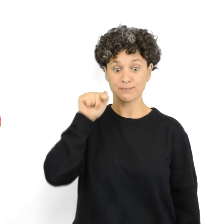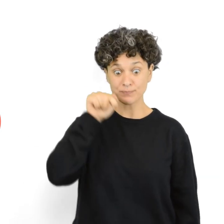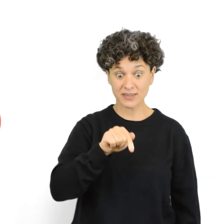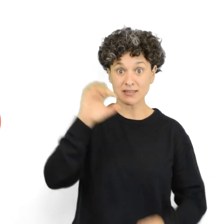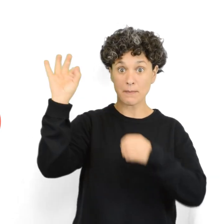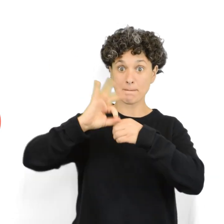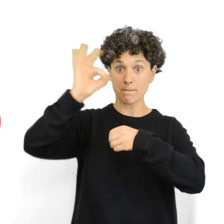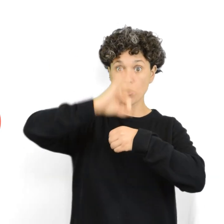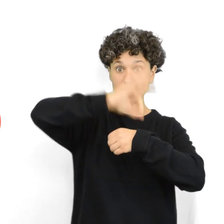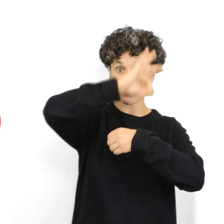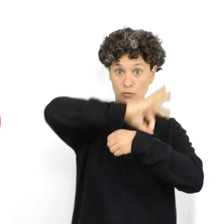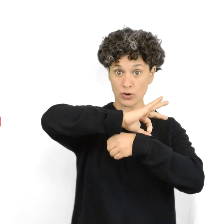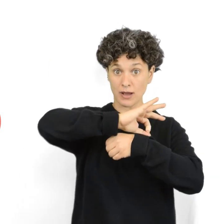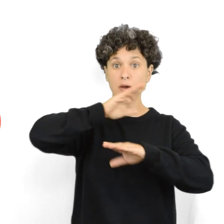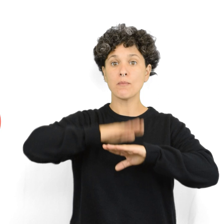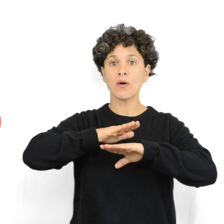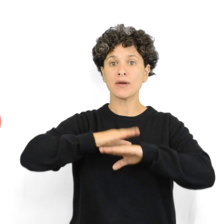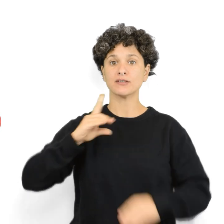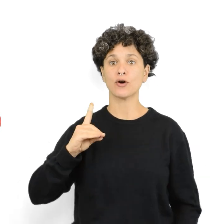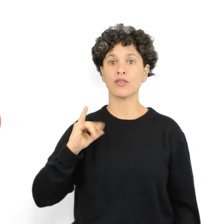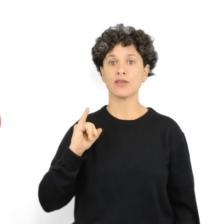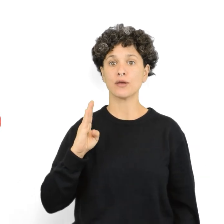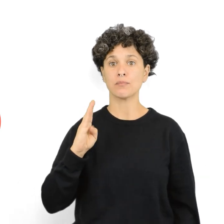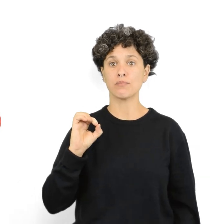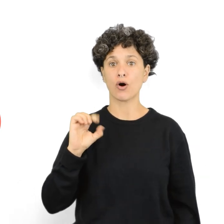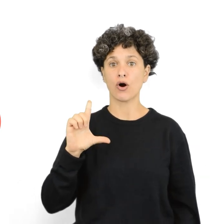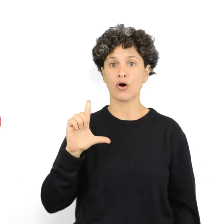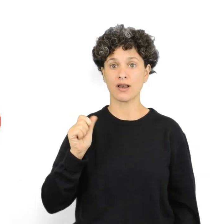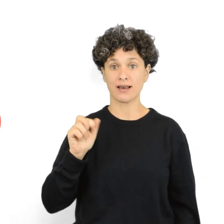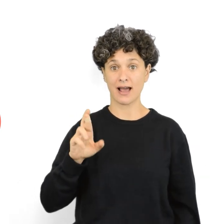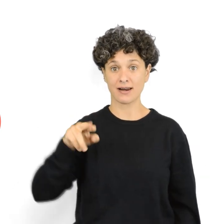Una molécula es apolar si su momento dipolar neto es igual a cero.